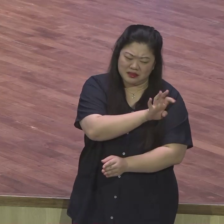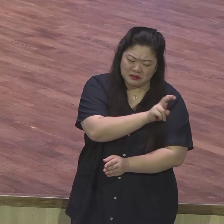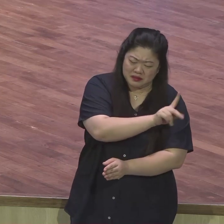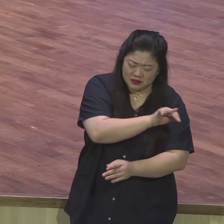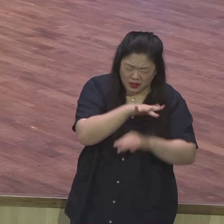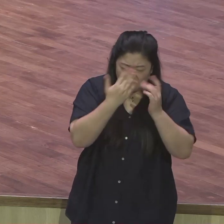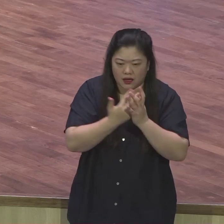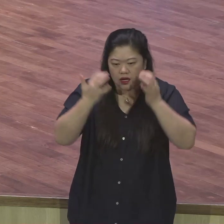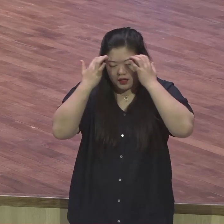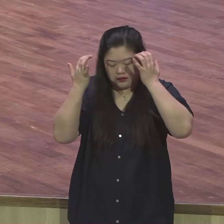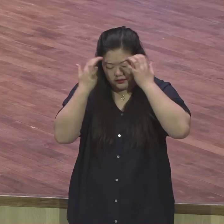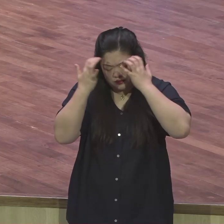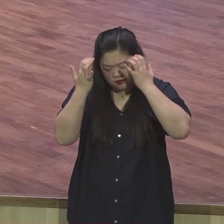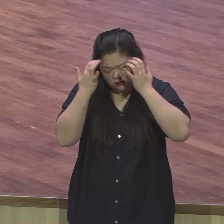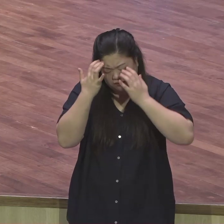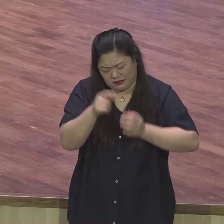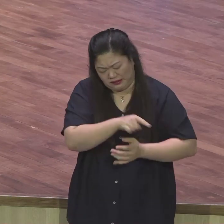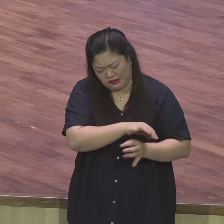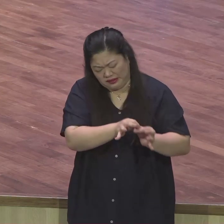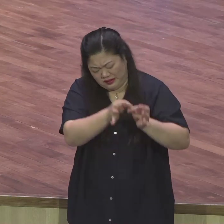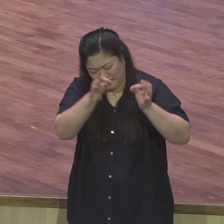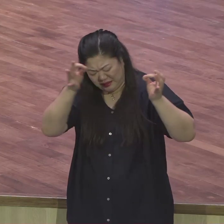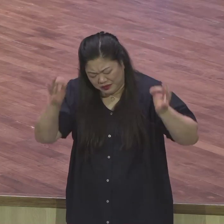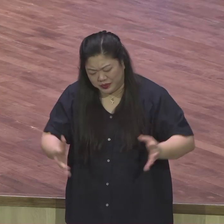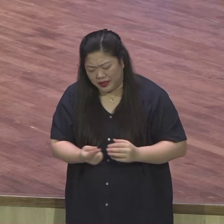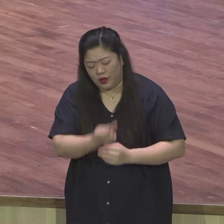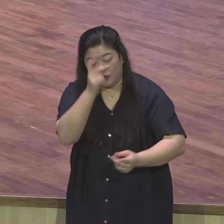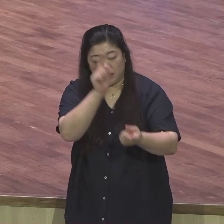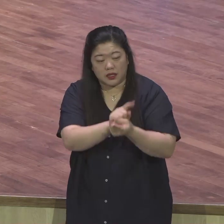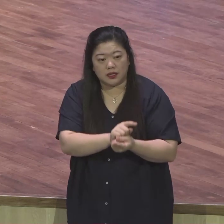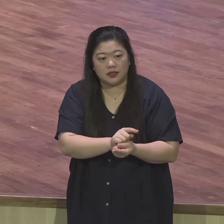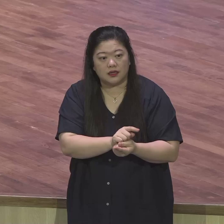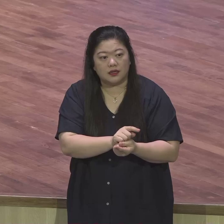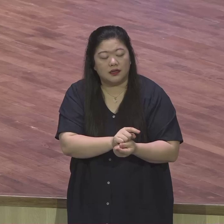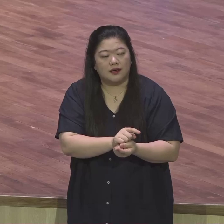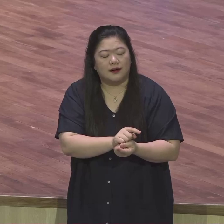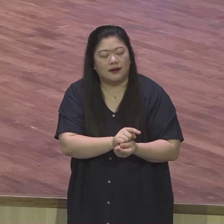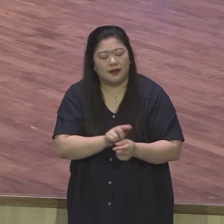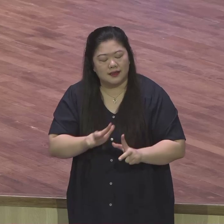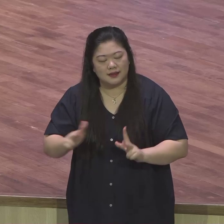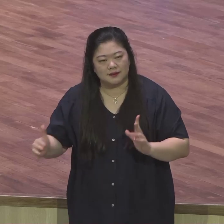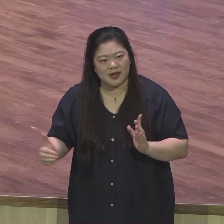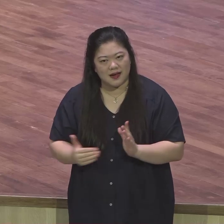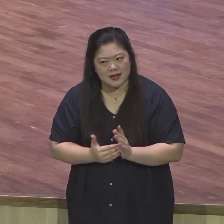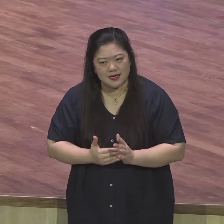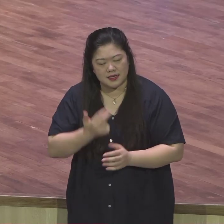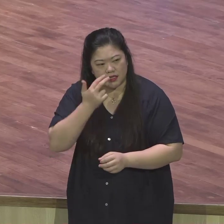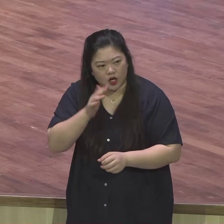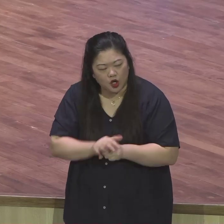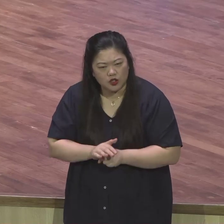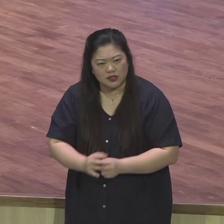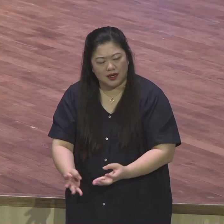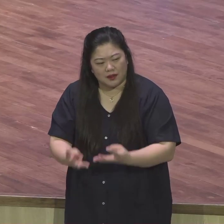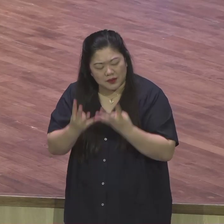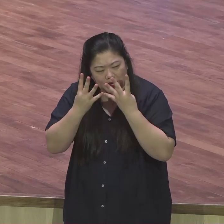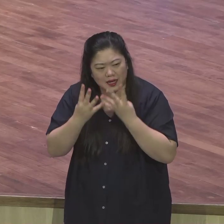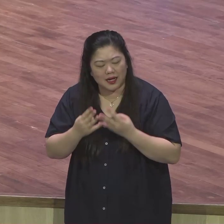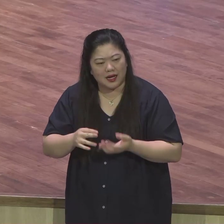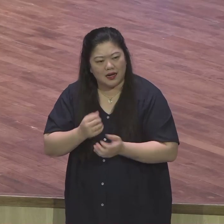이런 어려움 중에서 누구라도 복수혈전을 할 수 있는 상황이에요. 충분히